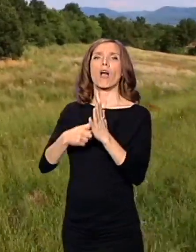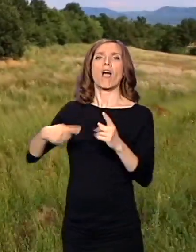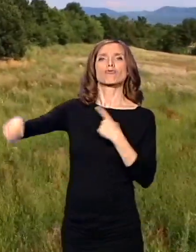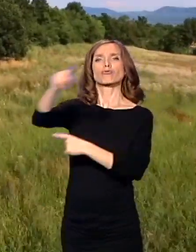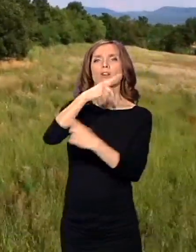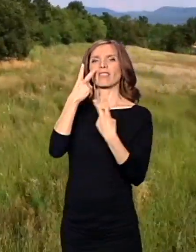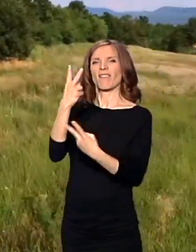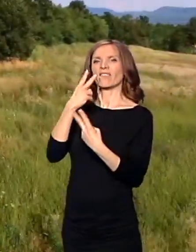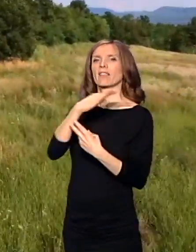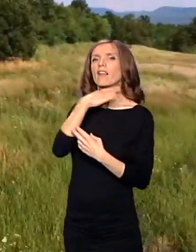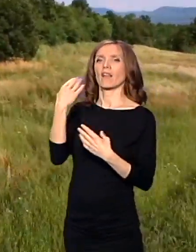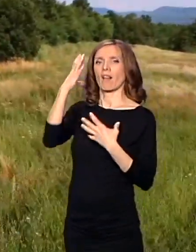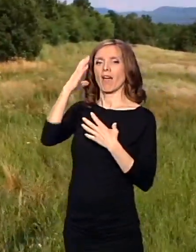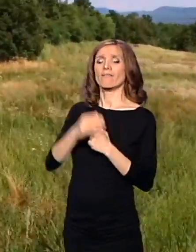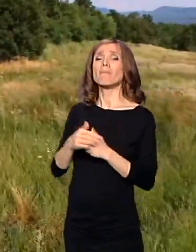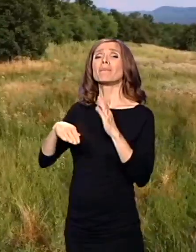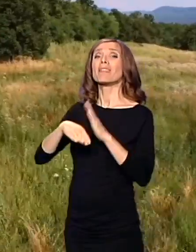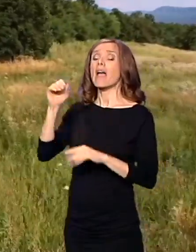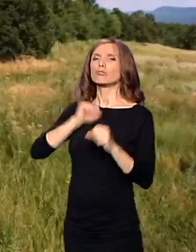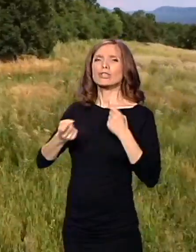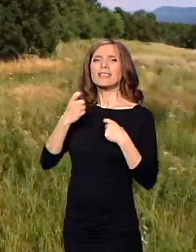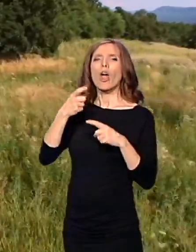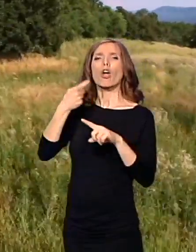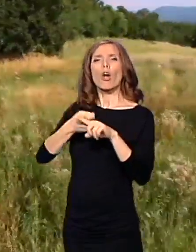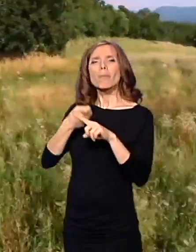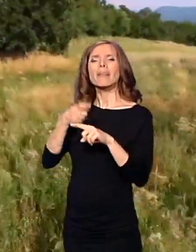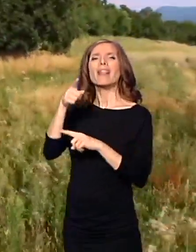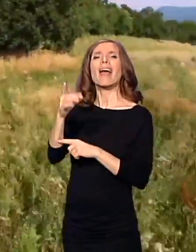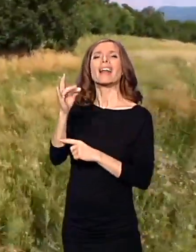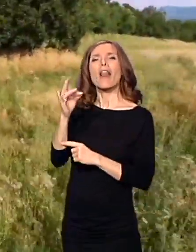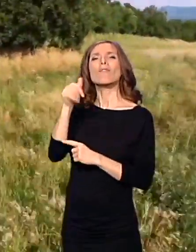Najviše stradaju sela Kobilje, Ranovac i Kladurovo.